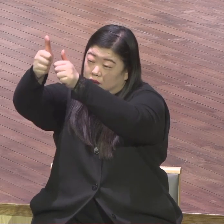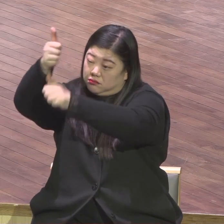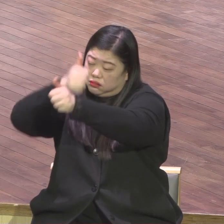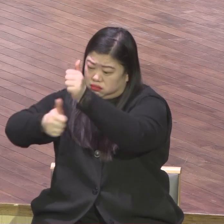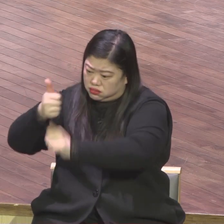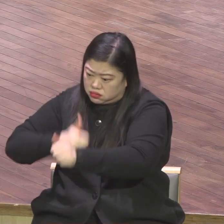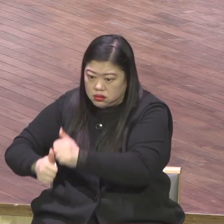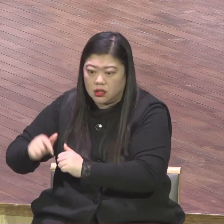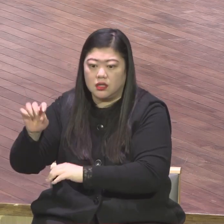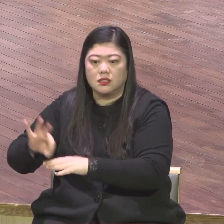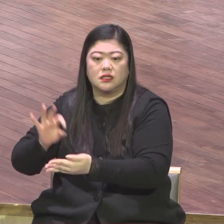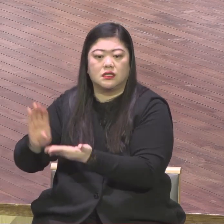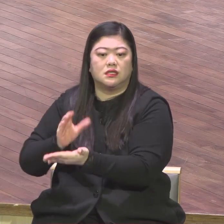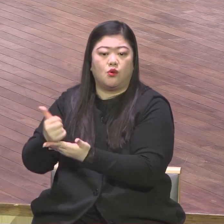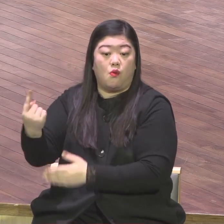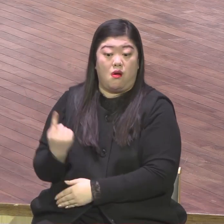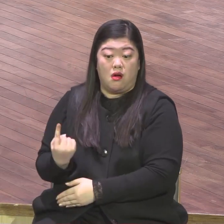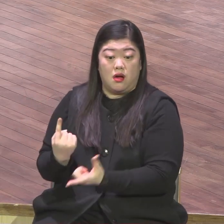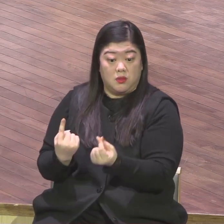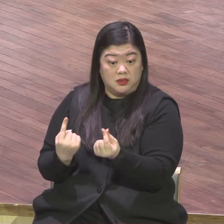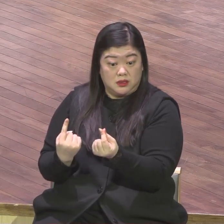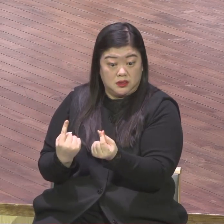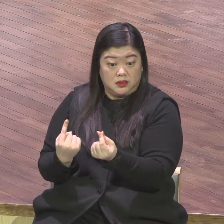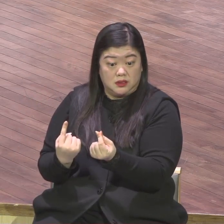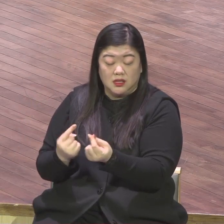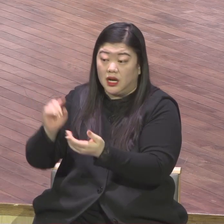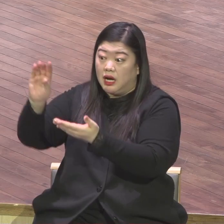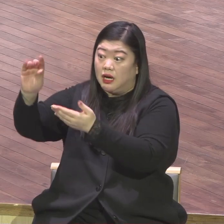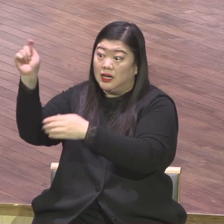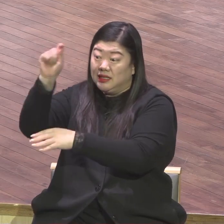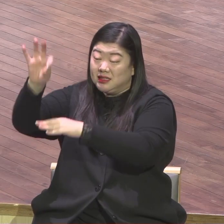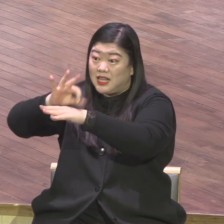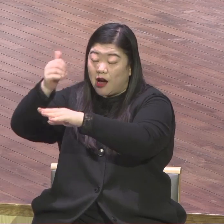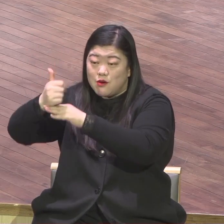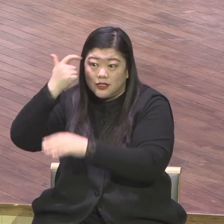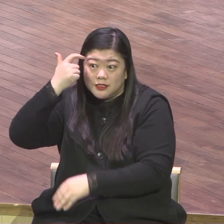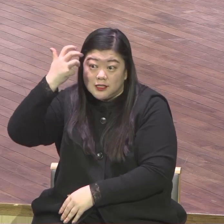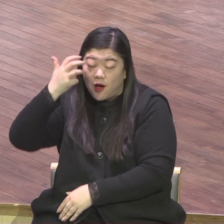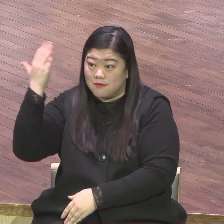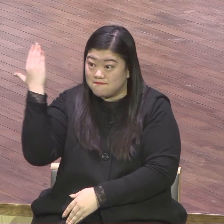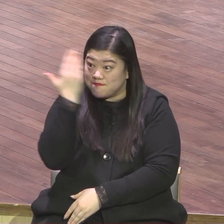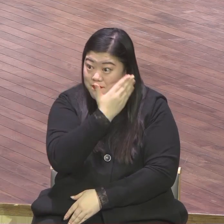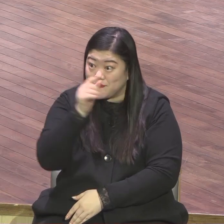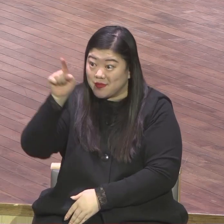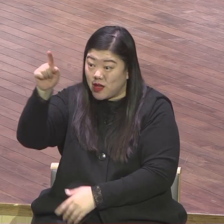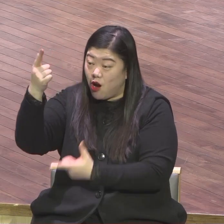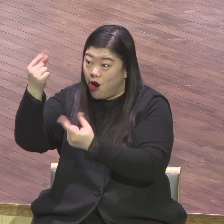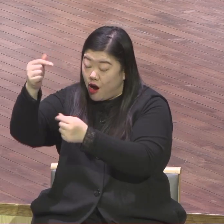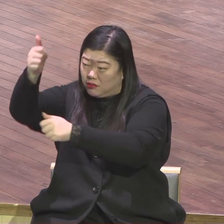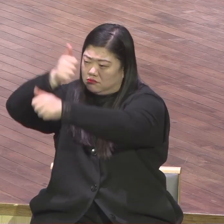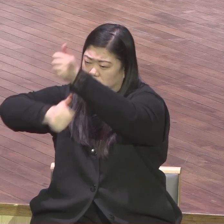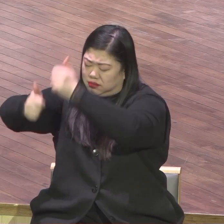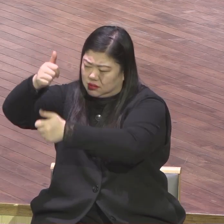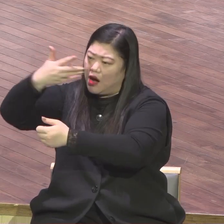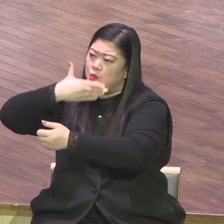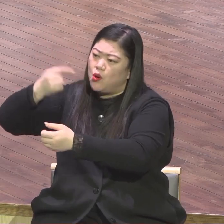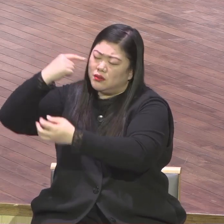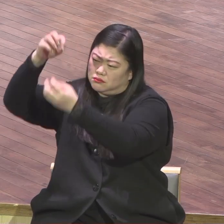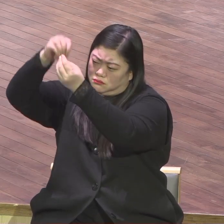메시아 왕국 임할 때 예수고시던 십자가 대속과 이 부활의 복음이 선포될 때 에덤의 남은자와